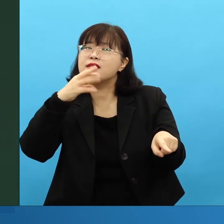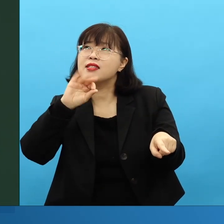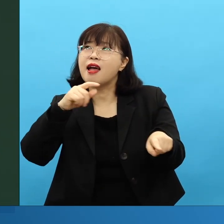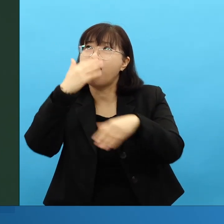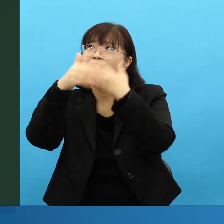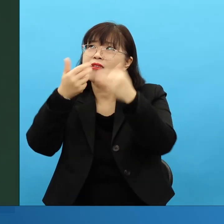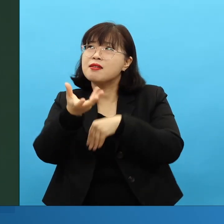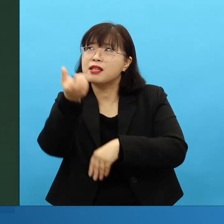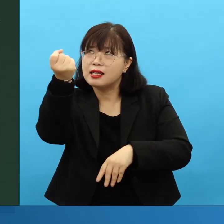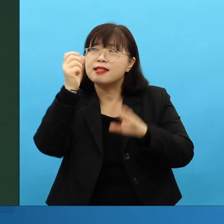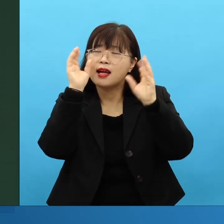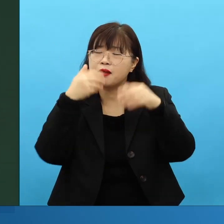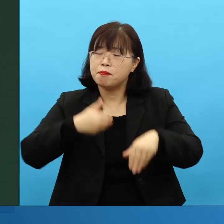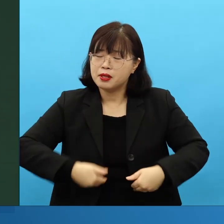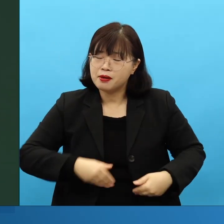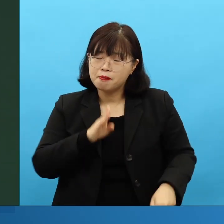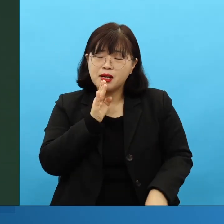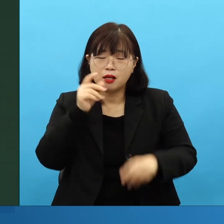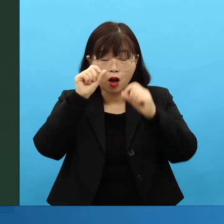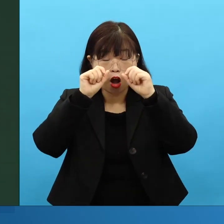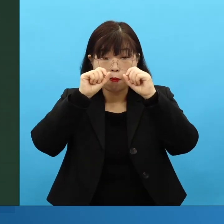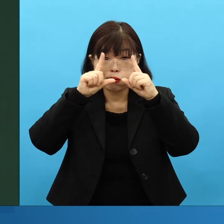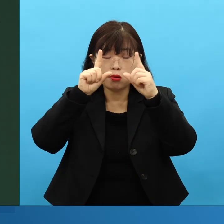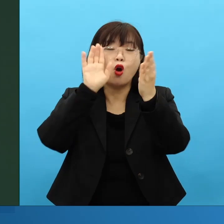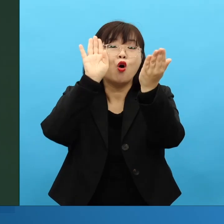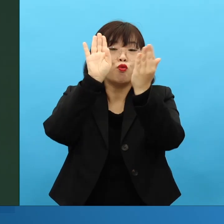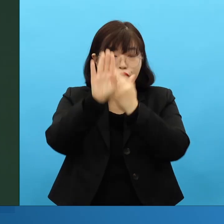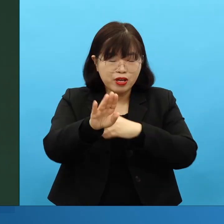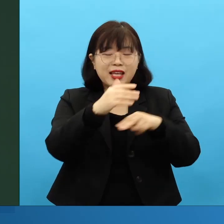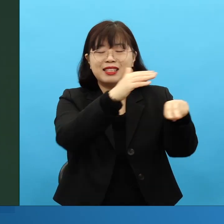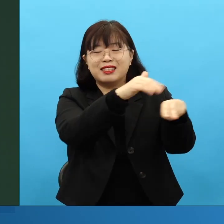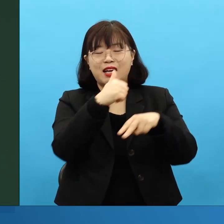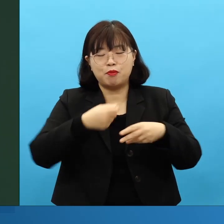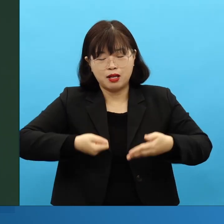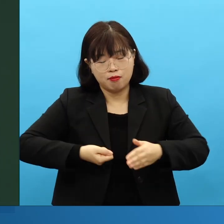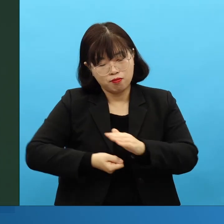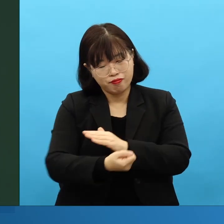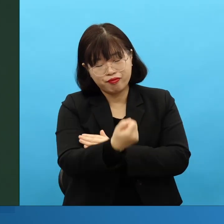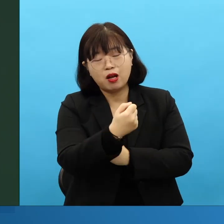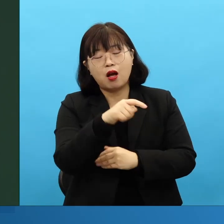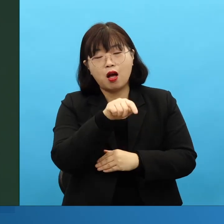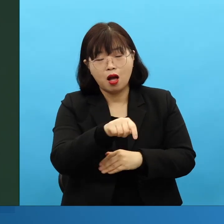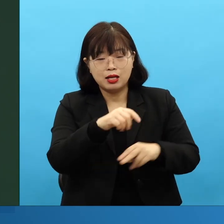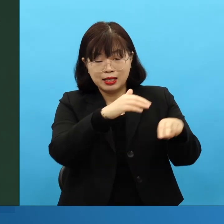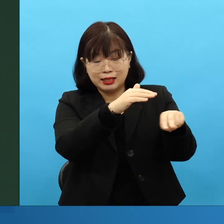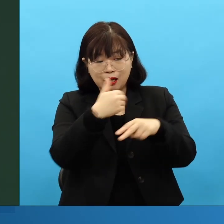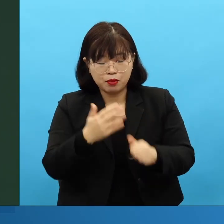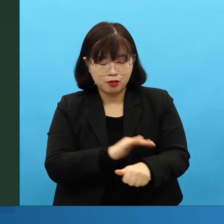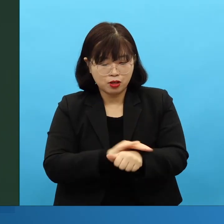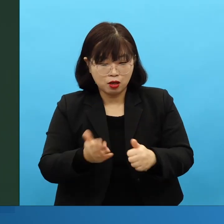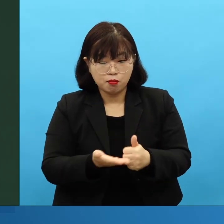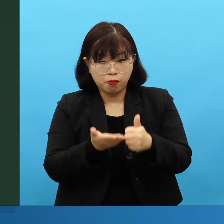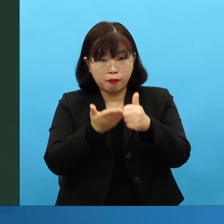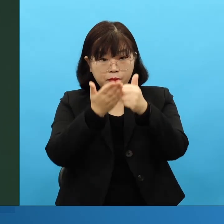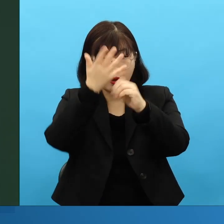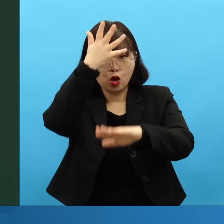성경은 이렇게 기록하고 있습니다. 사무엘이 살아있는 동안에는, 전쟁이 없었다. 사무엘이